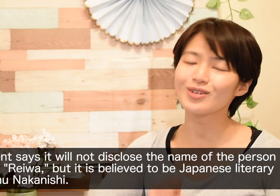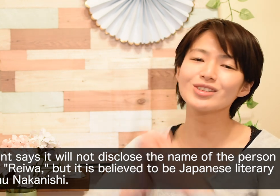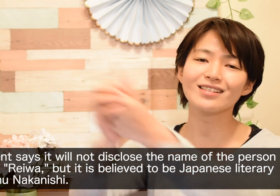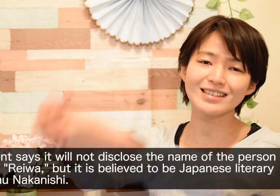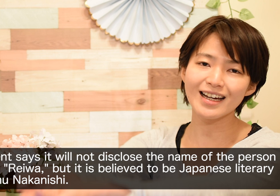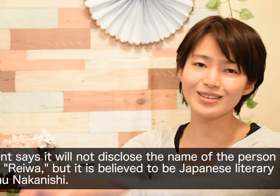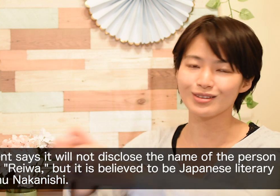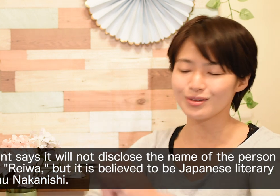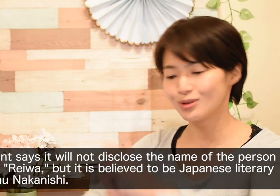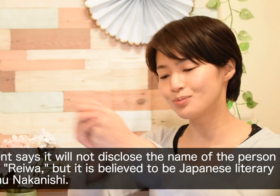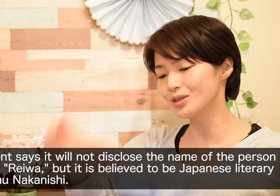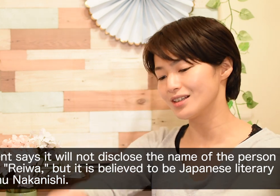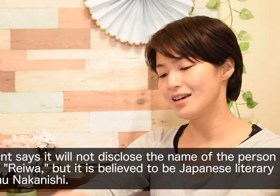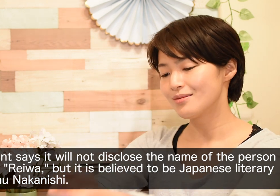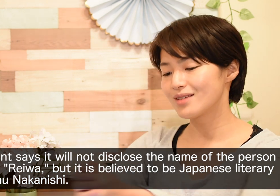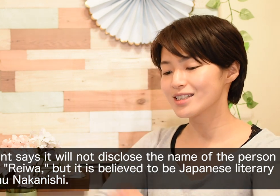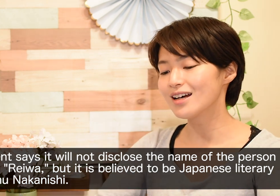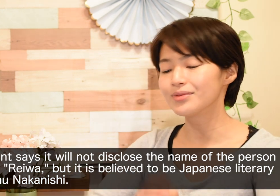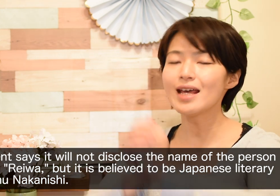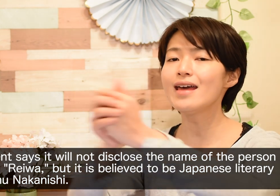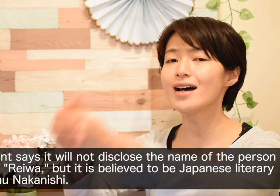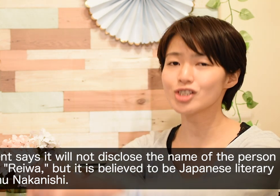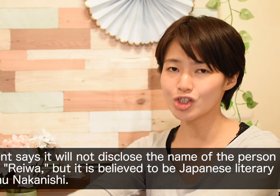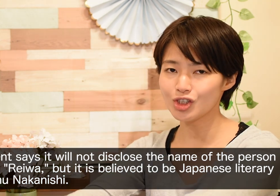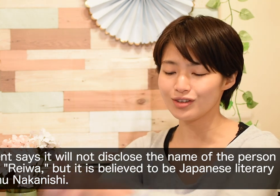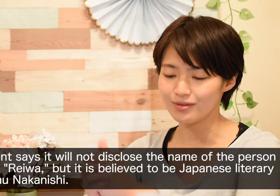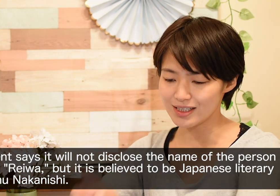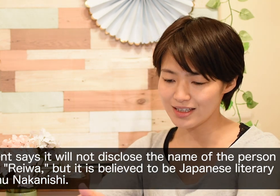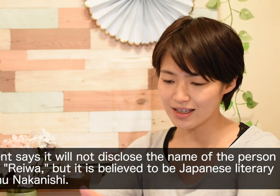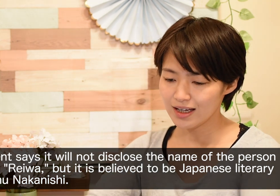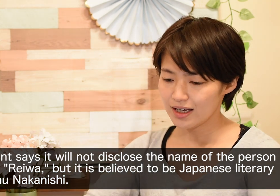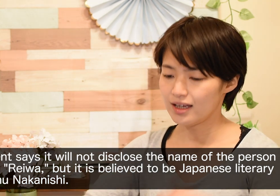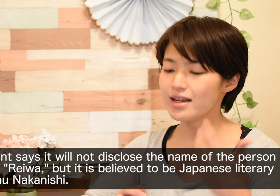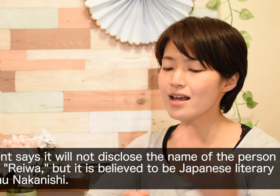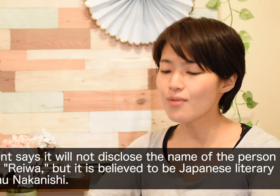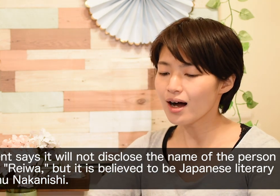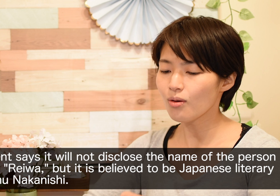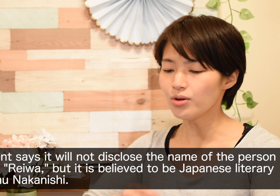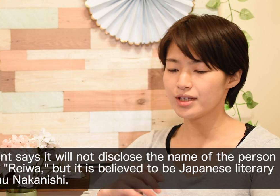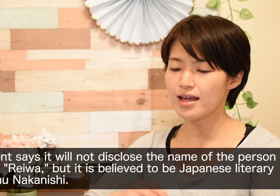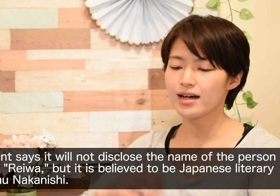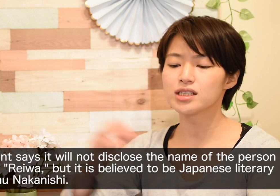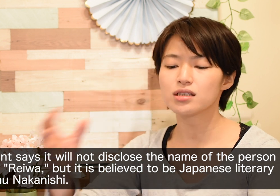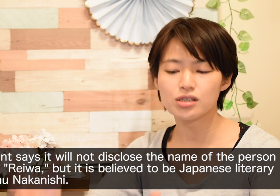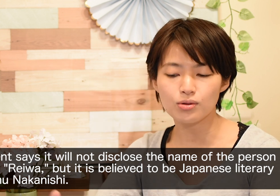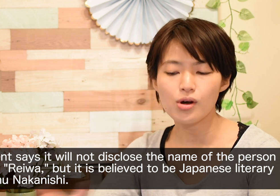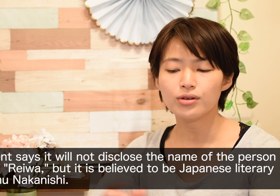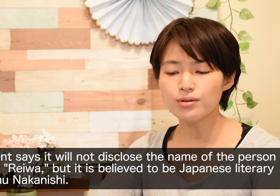婚してくださいこのプロポーズもありますが提案するという意味ですねreiwaを提案した人の